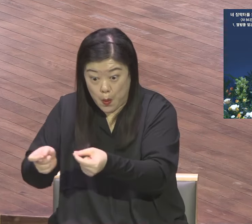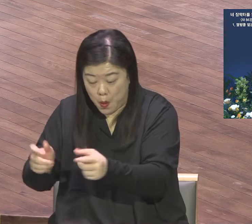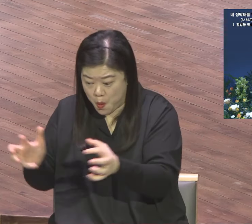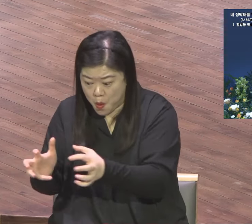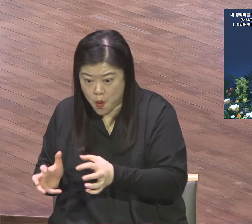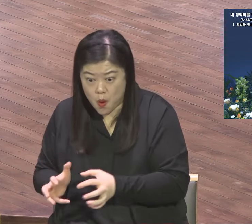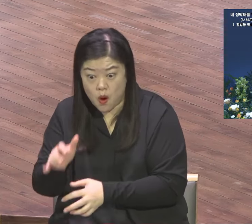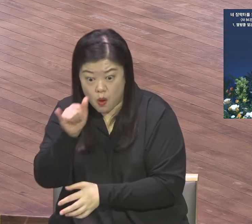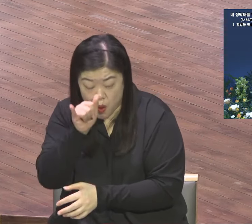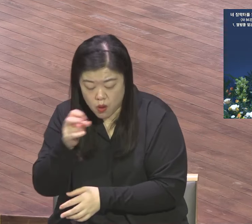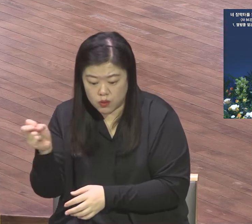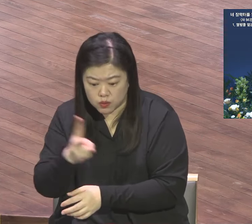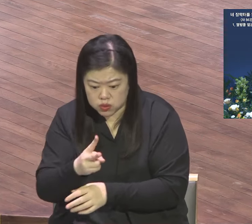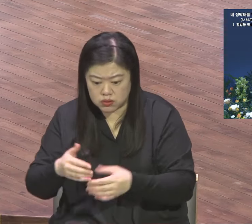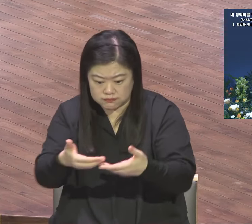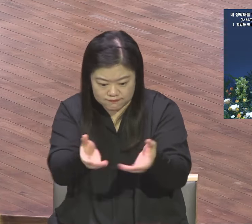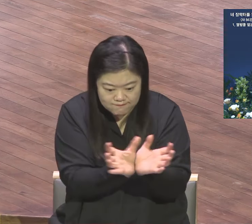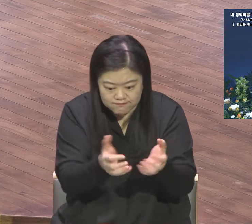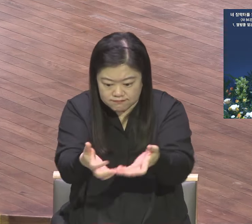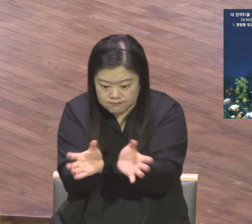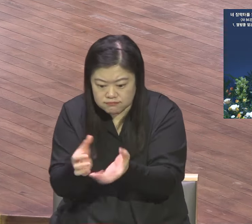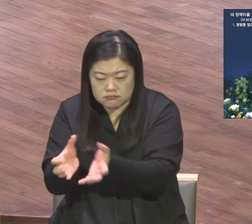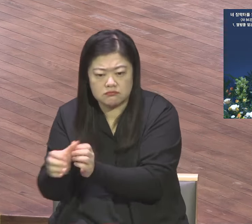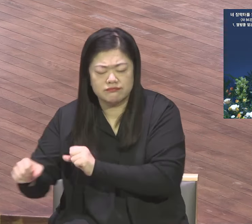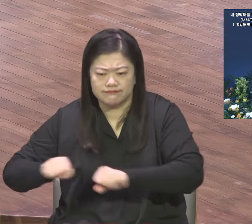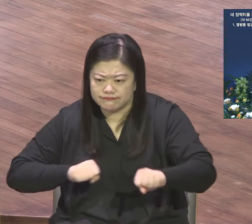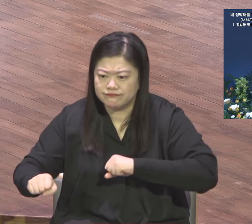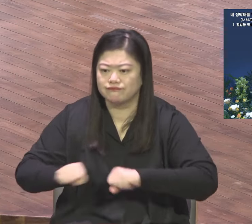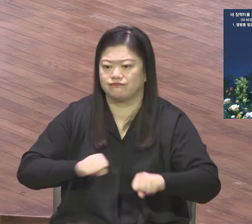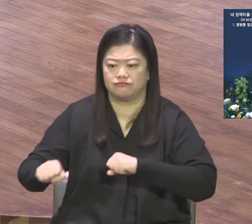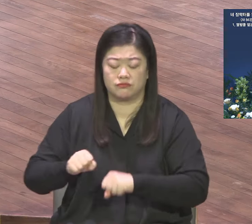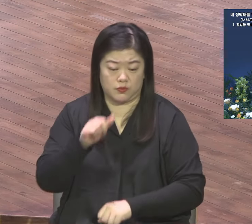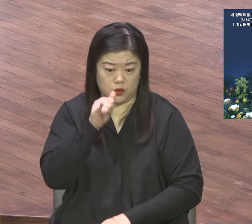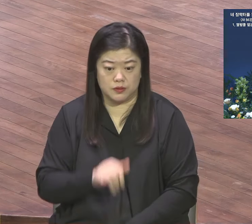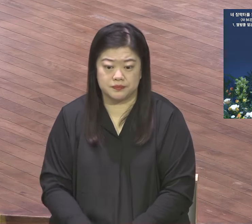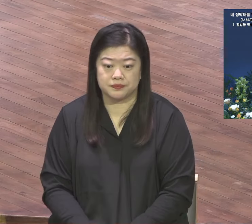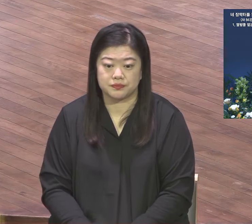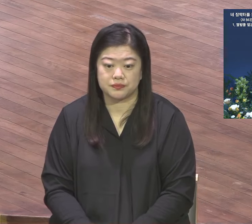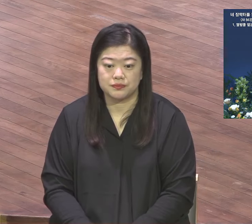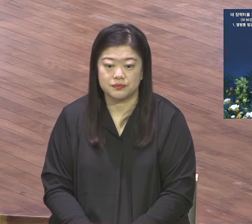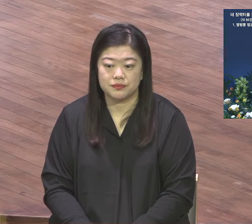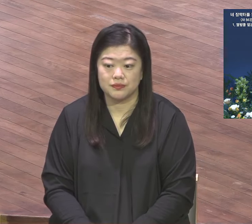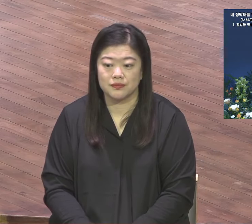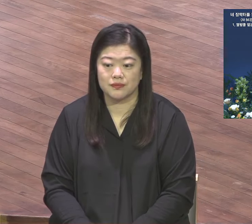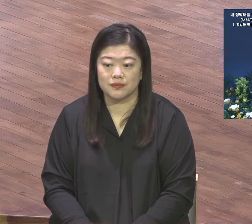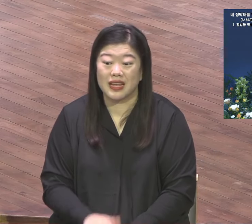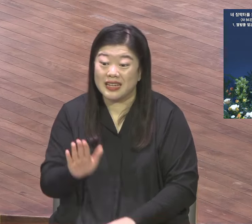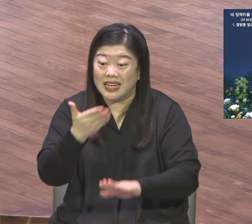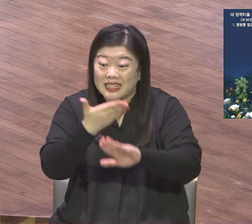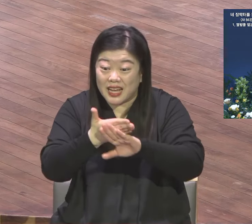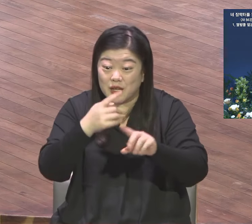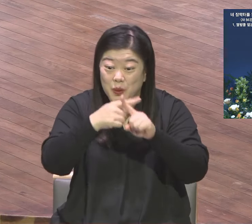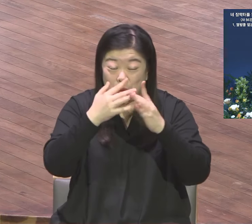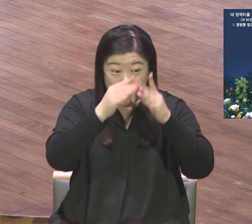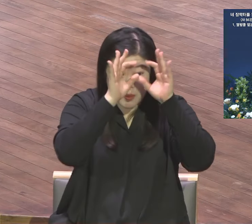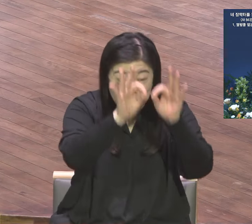원팀이 되었어요. 한국교회를 보면 부교육자와 장로들 간에 기싸움이 대단합니다.